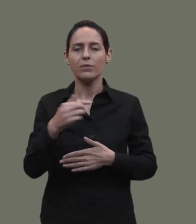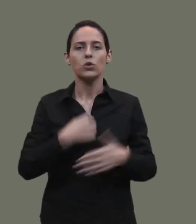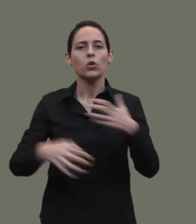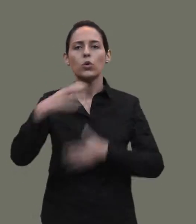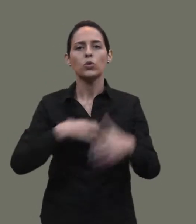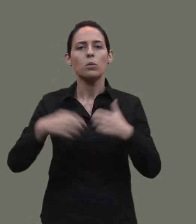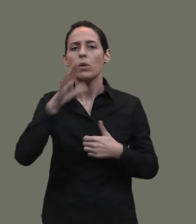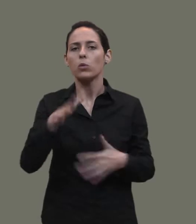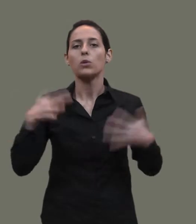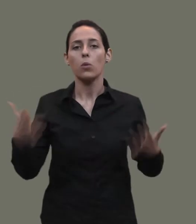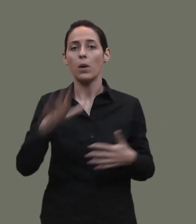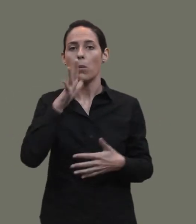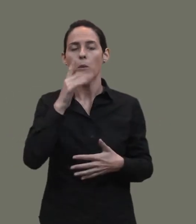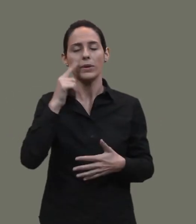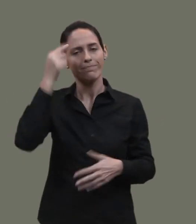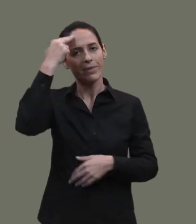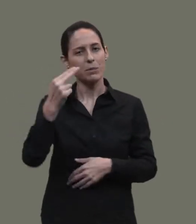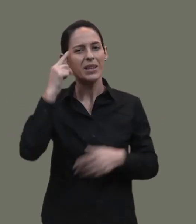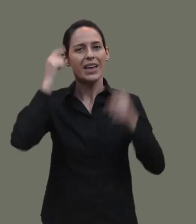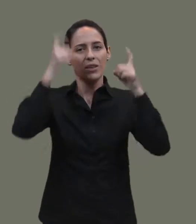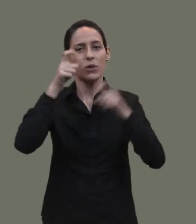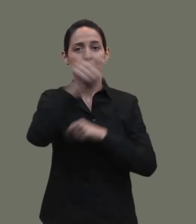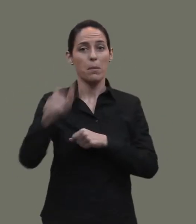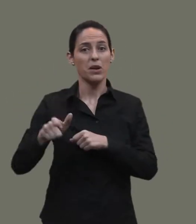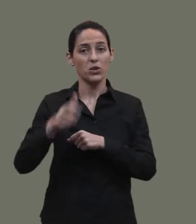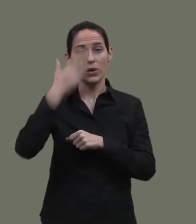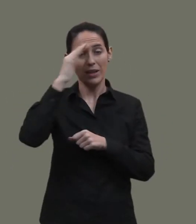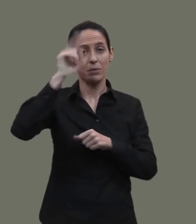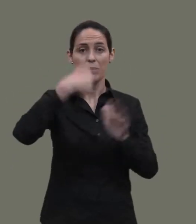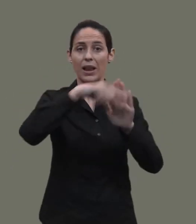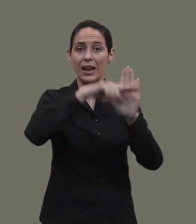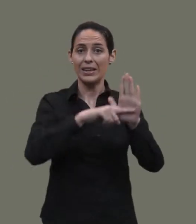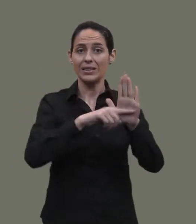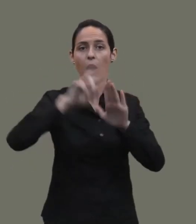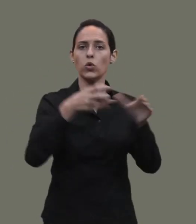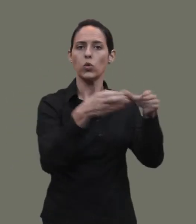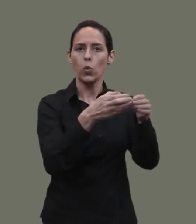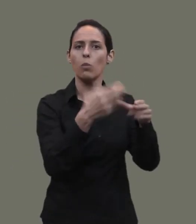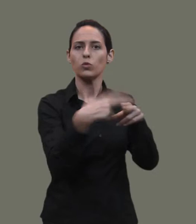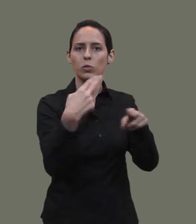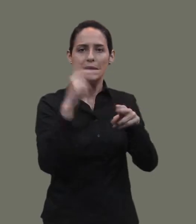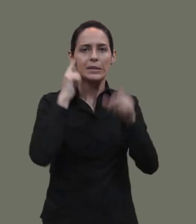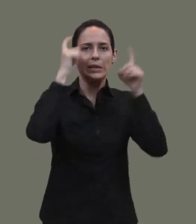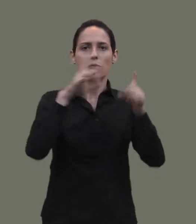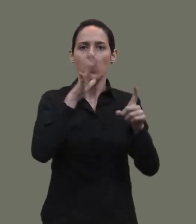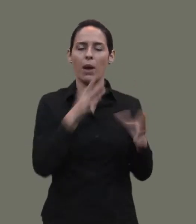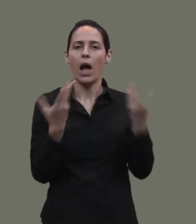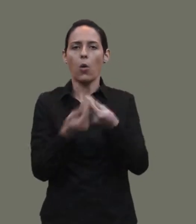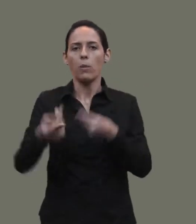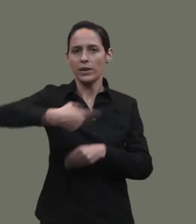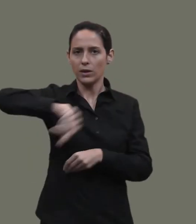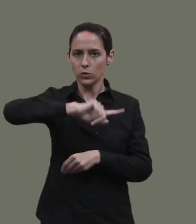importante por respeto al esfuerzo que los cabezas de lista del resto de las formaciones políticas hicieron para estar con todos ustedes